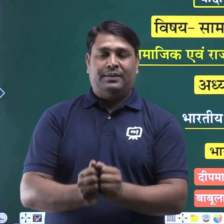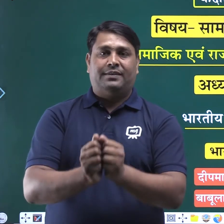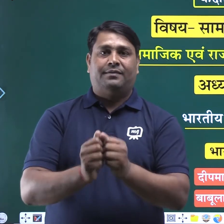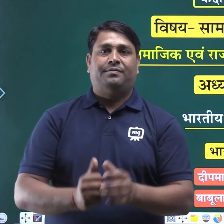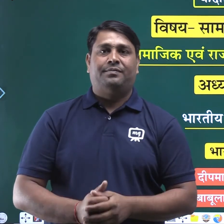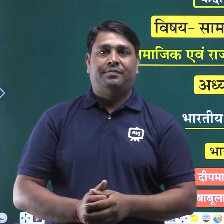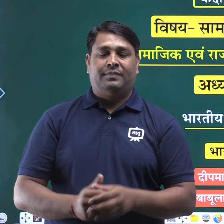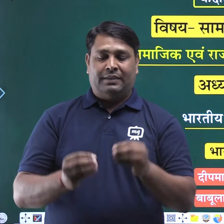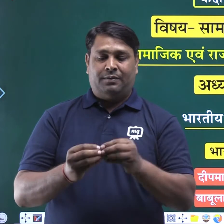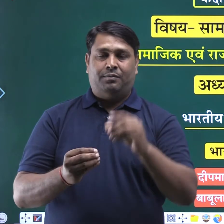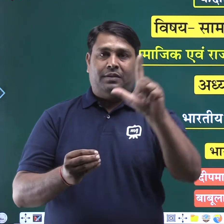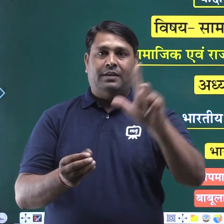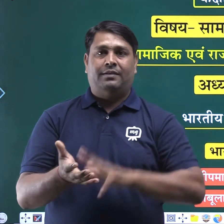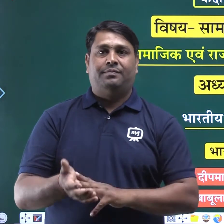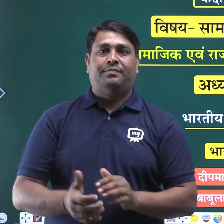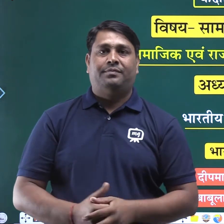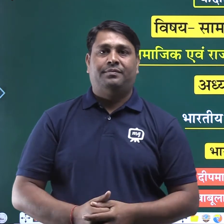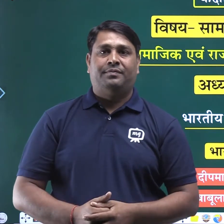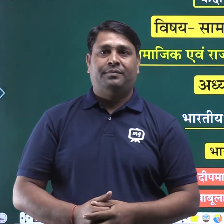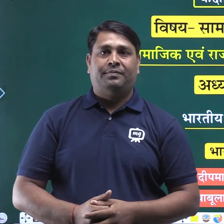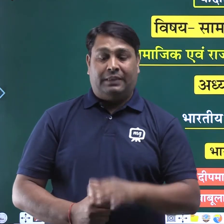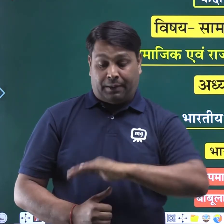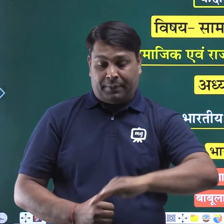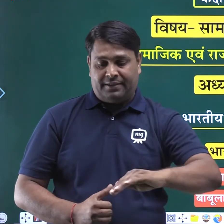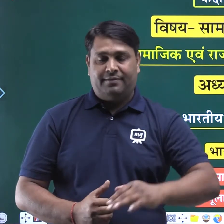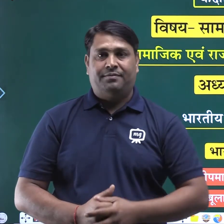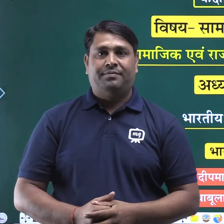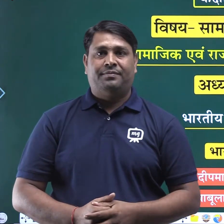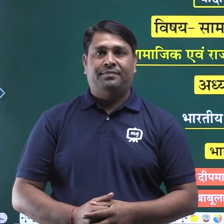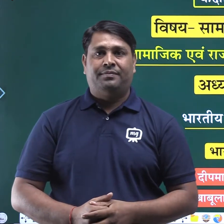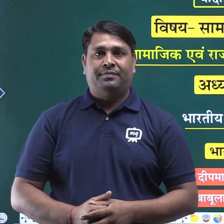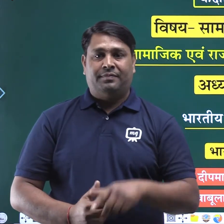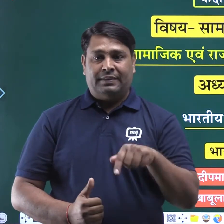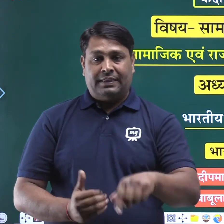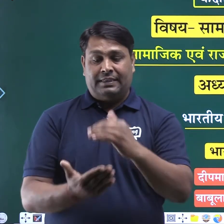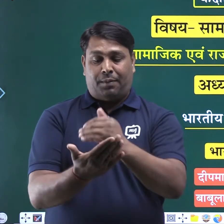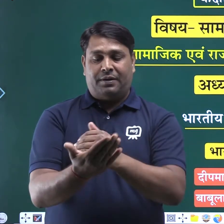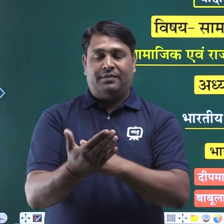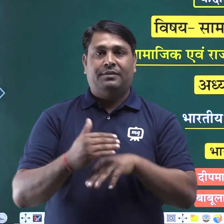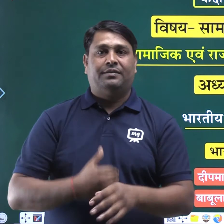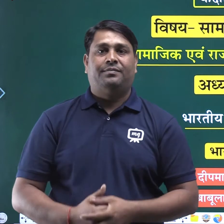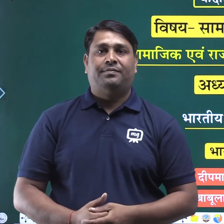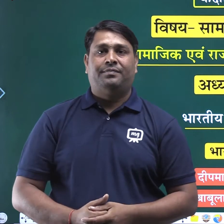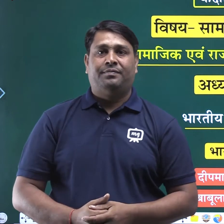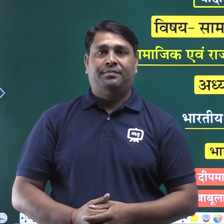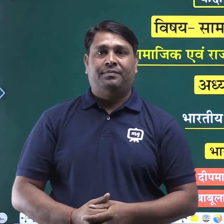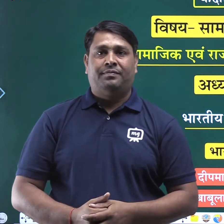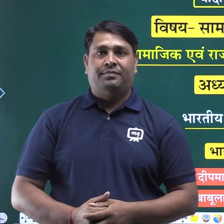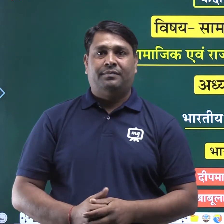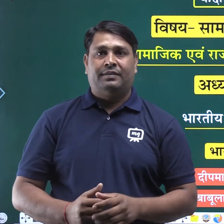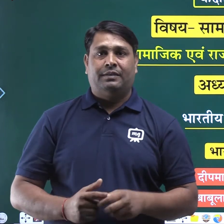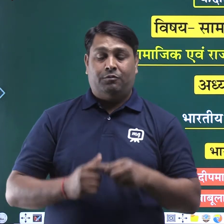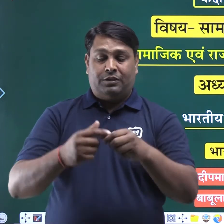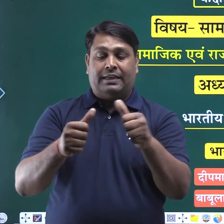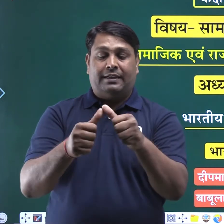साथ बाबुलाल मिना बच्चों आज के भाग में हम प्रशन उत्तर